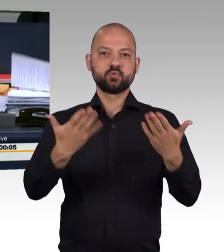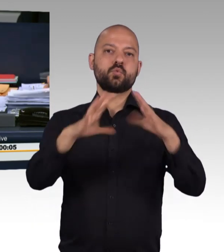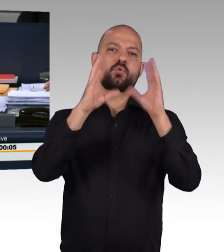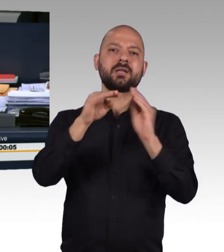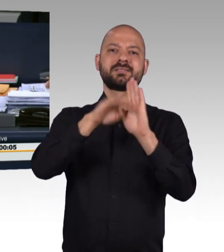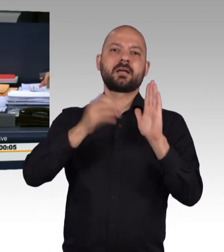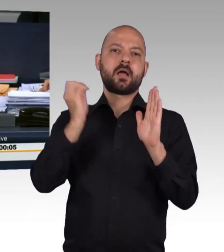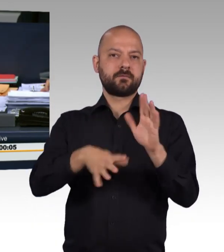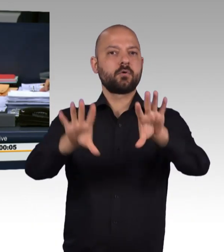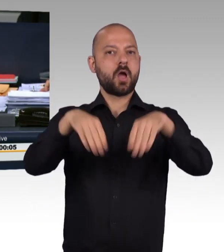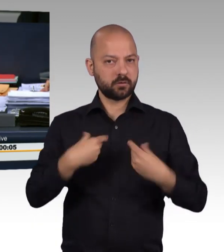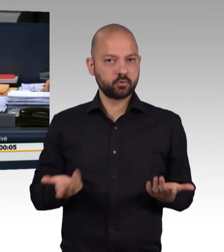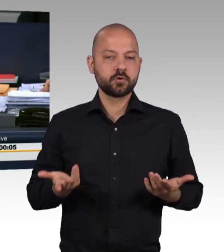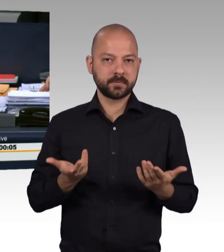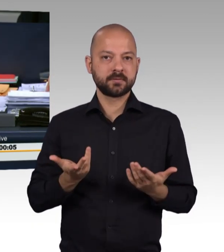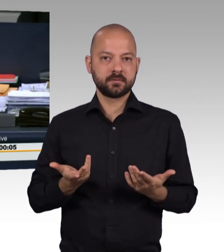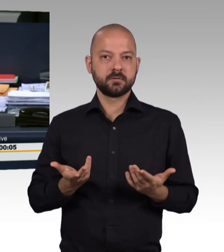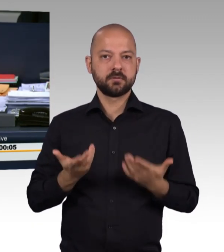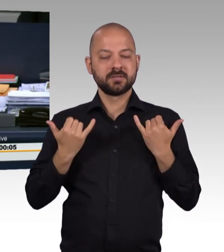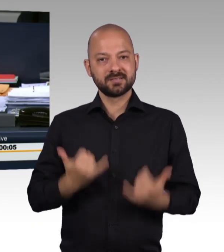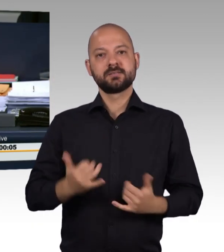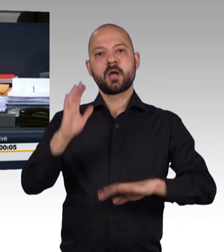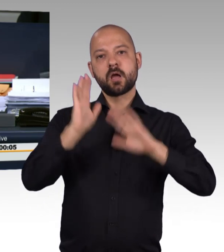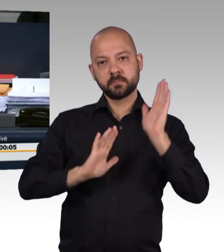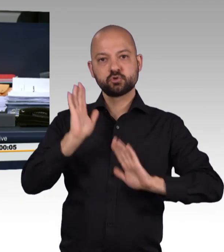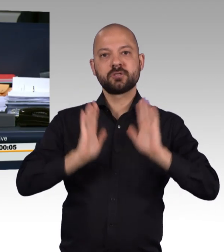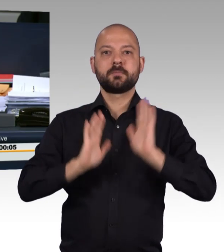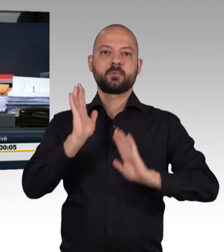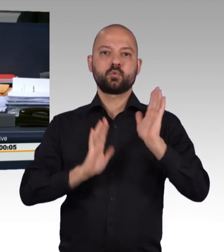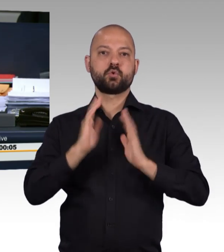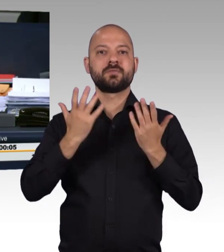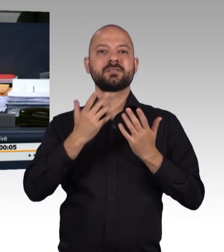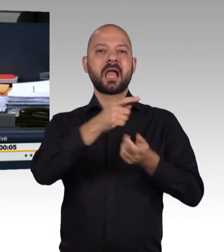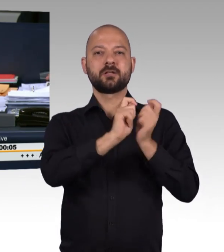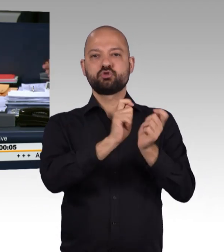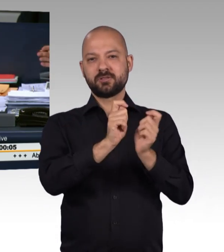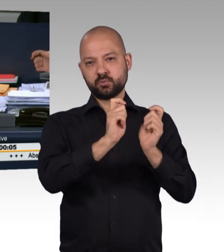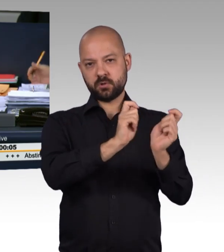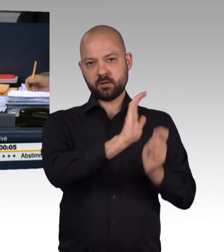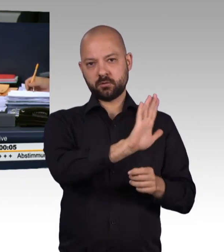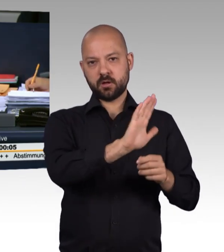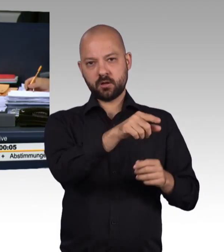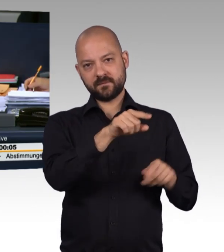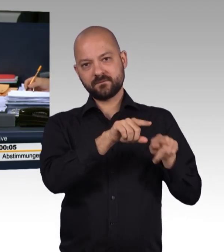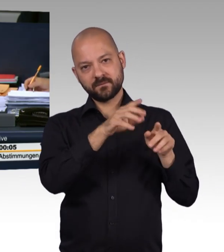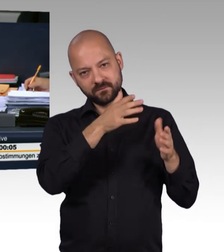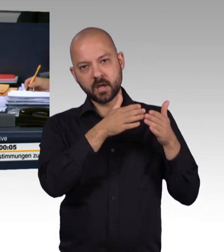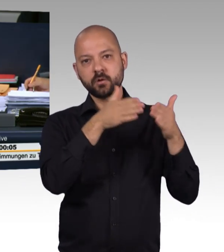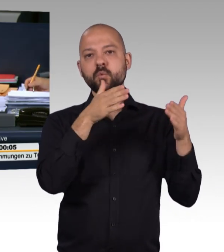Wir kommen zur Abstimmung über den Entschließungsantrag der Fraktionen Linke und Bündnis 90-Grüne auf Drucksache 19